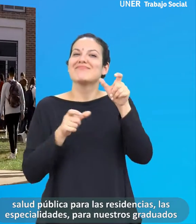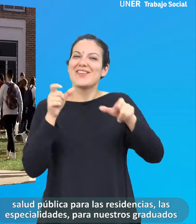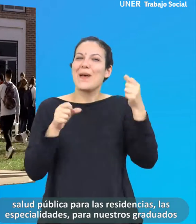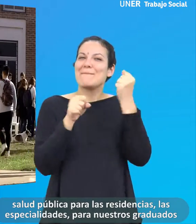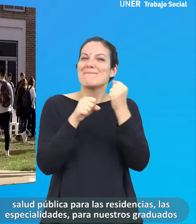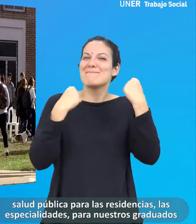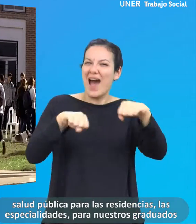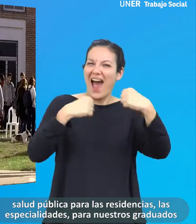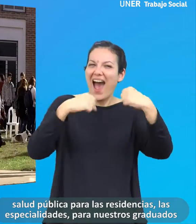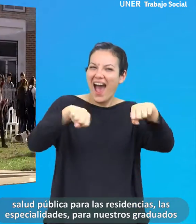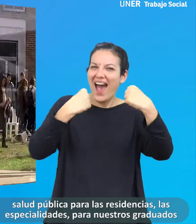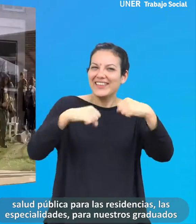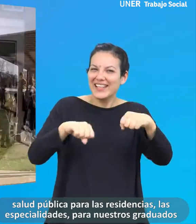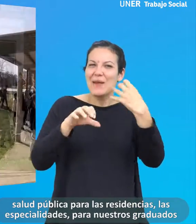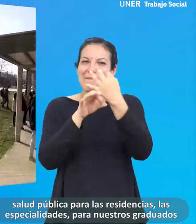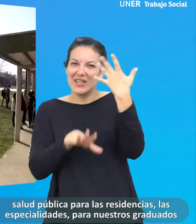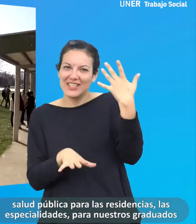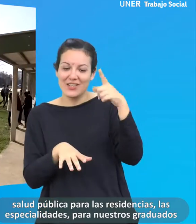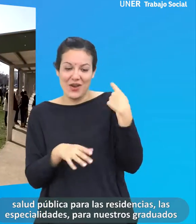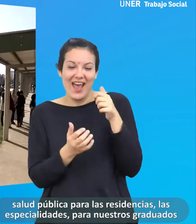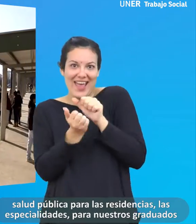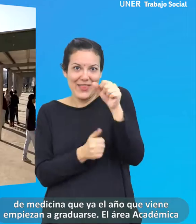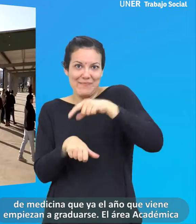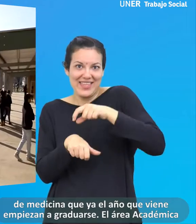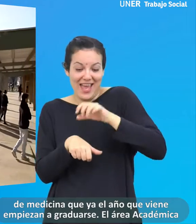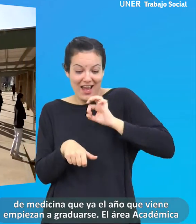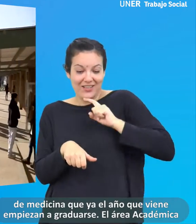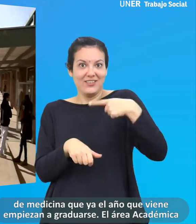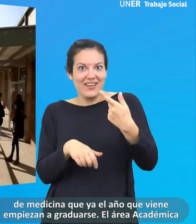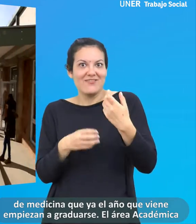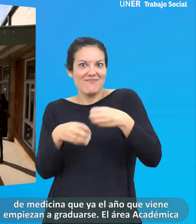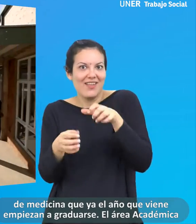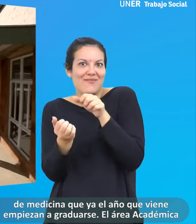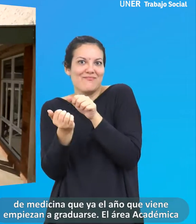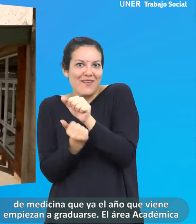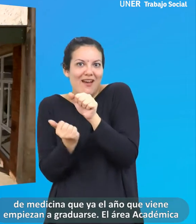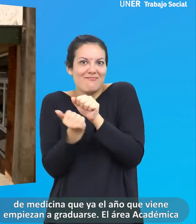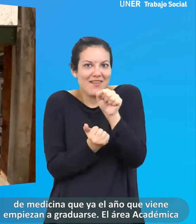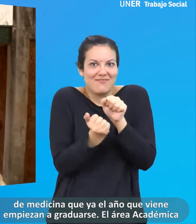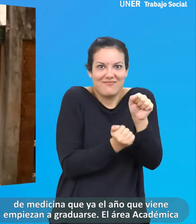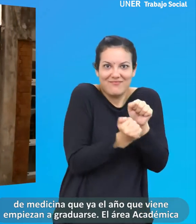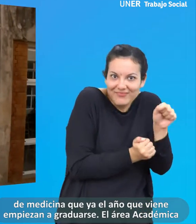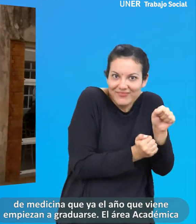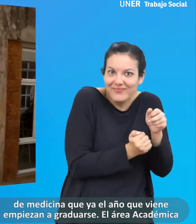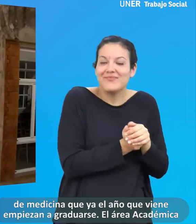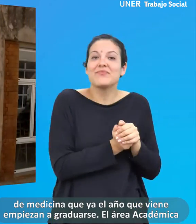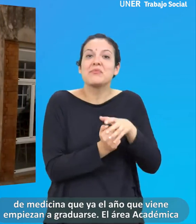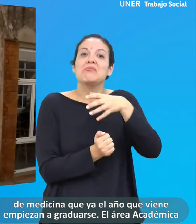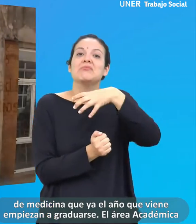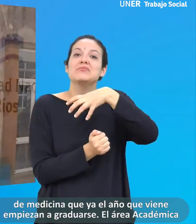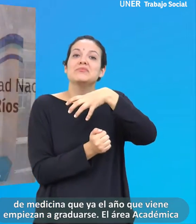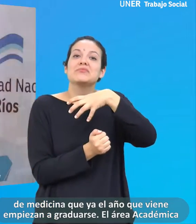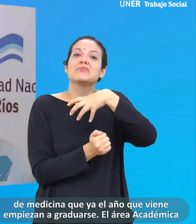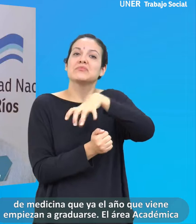las especialidades para nuestros graduados de medicina que ya el año que viene empiezan a graduarse. El